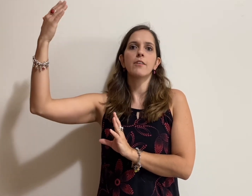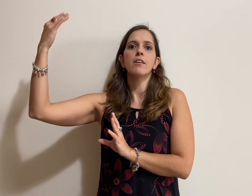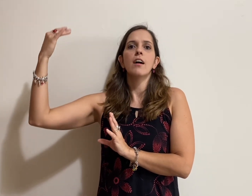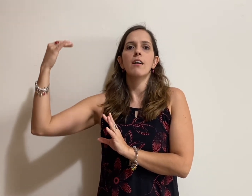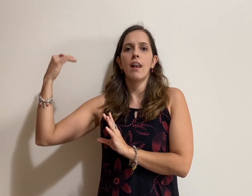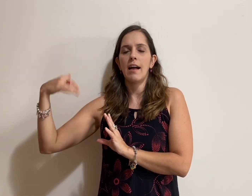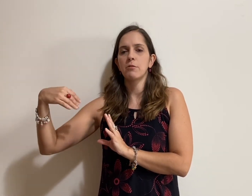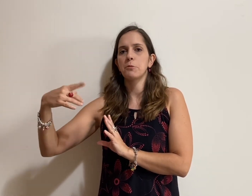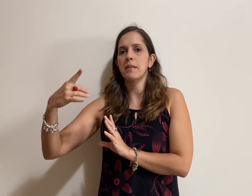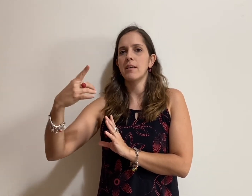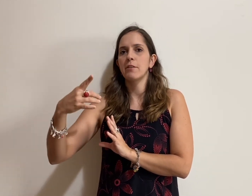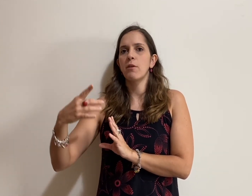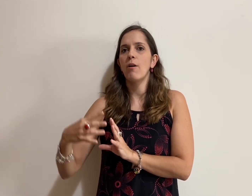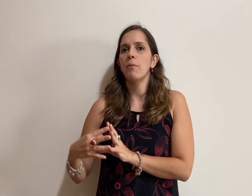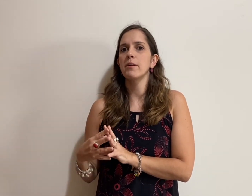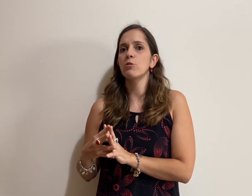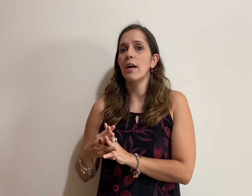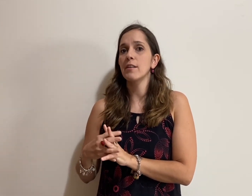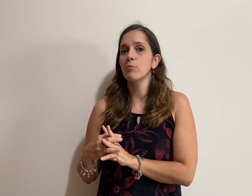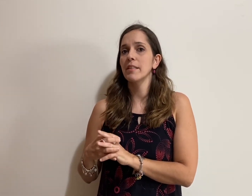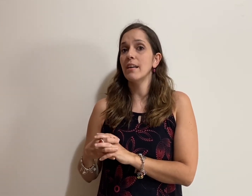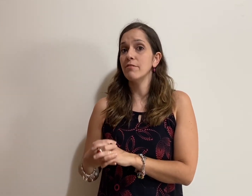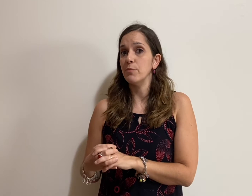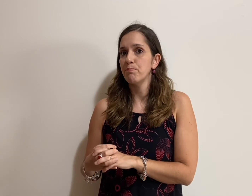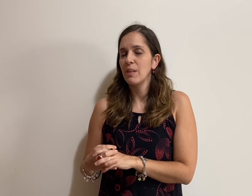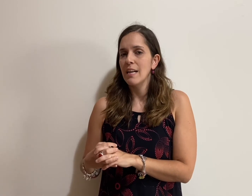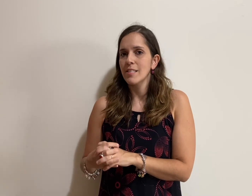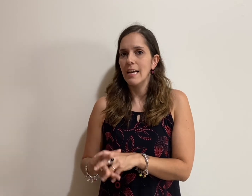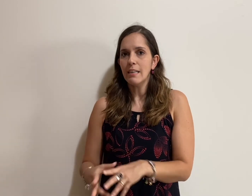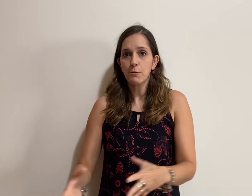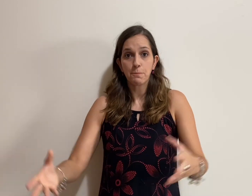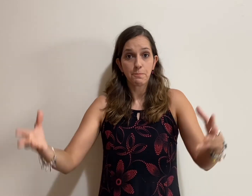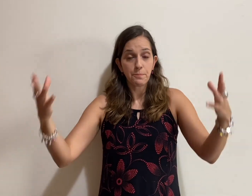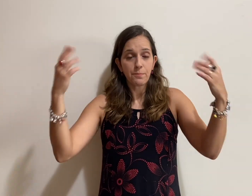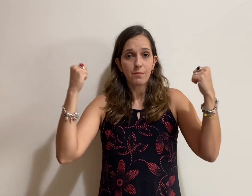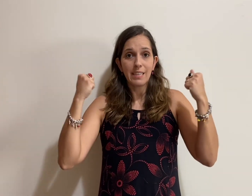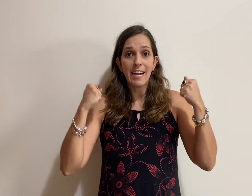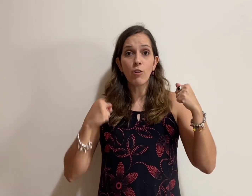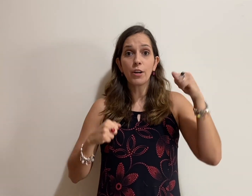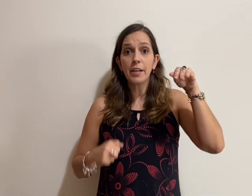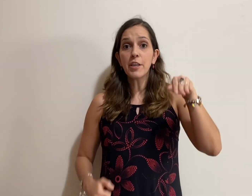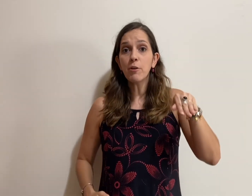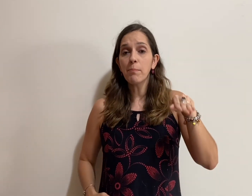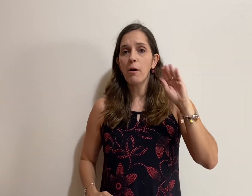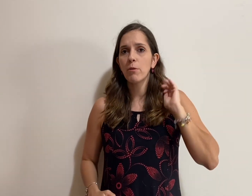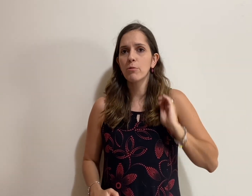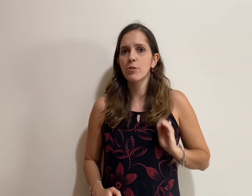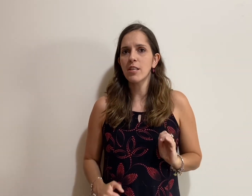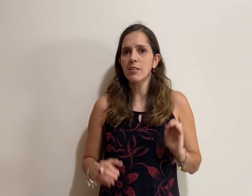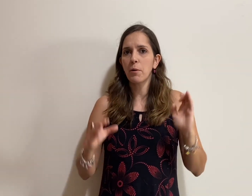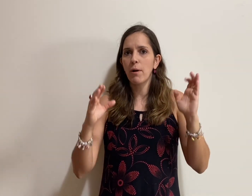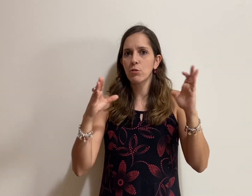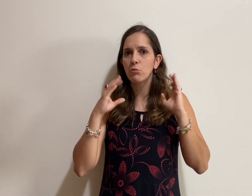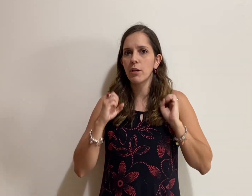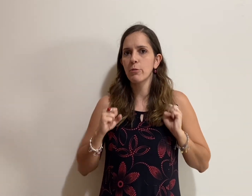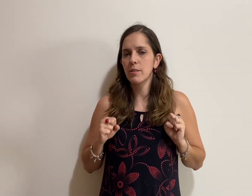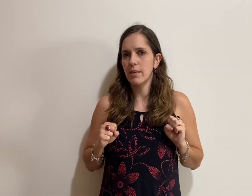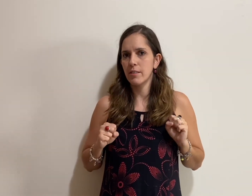lá no ano passado com a obra do Jacques Rui Davi, certo? Agora, e o Paulo Kuzinski com a sua ilustração?